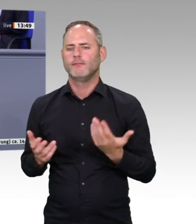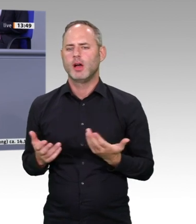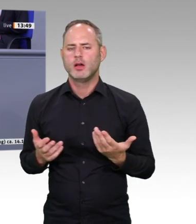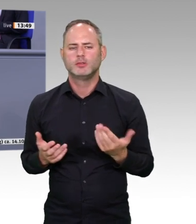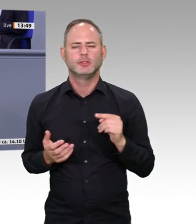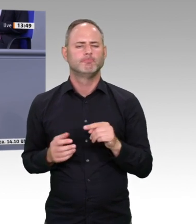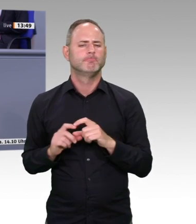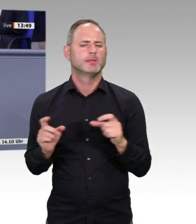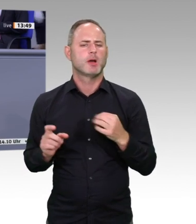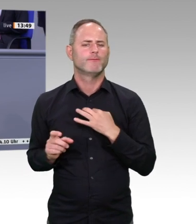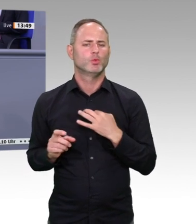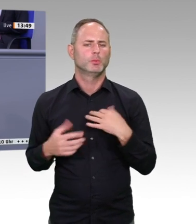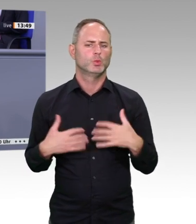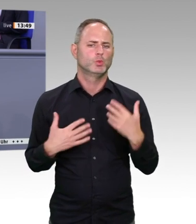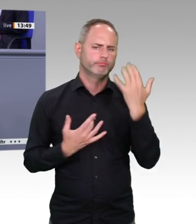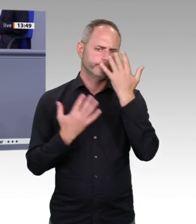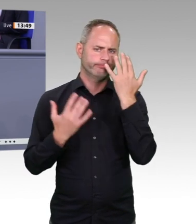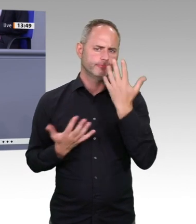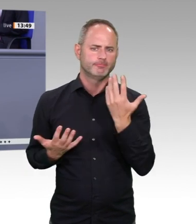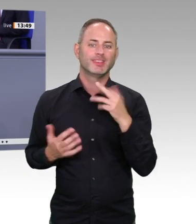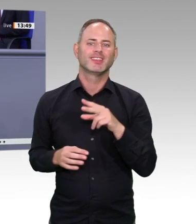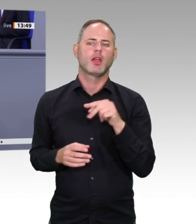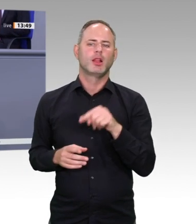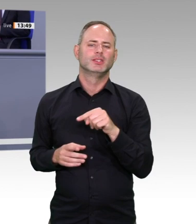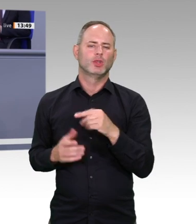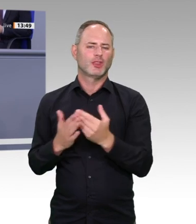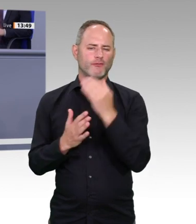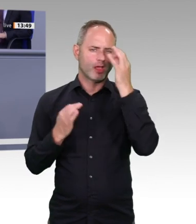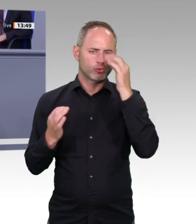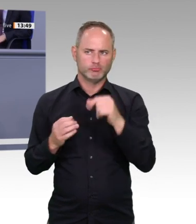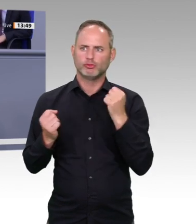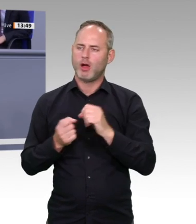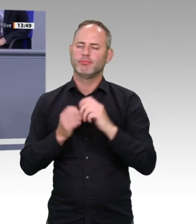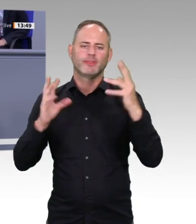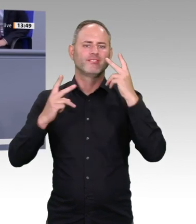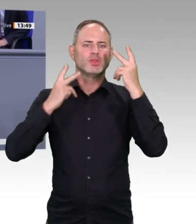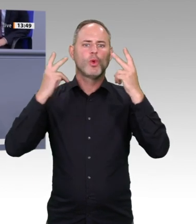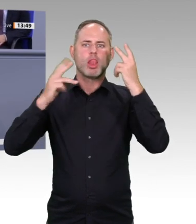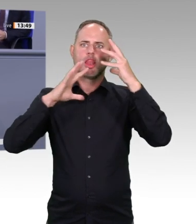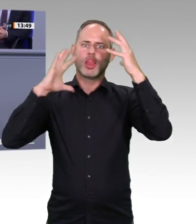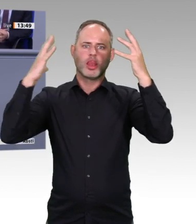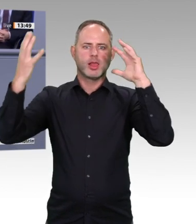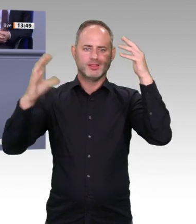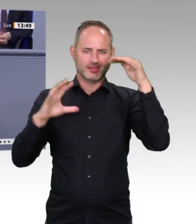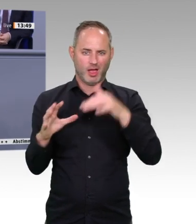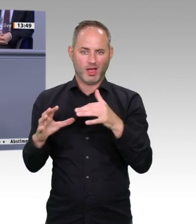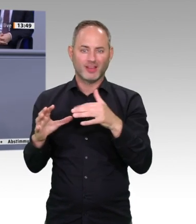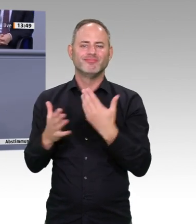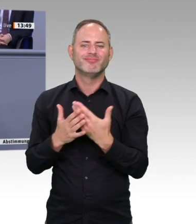pilzresistent sind, dürreresistent sind, in verschiedenen Regionen der Welt Nahrungsmittel produzieren können. Es geht aber